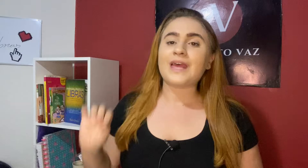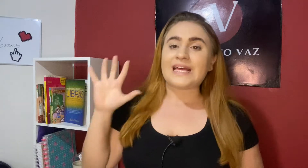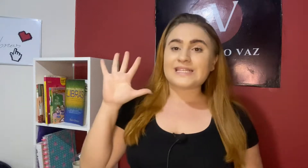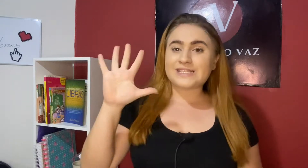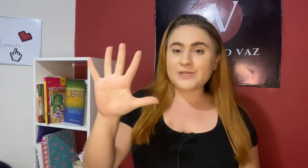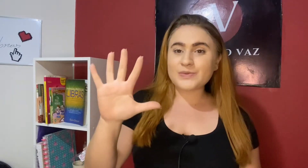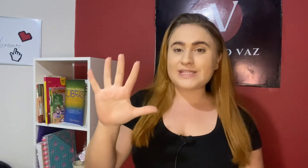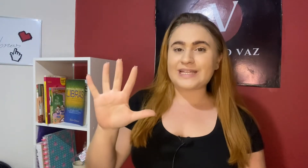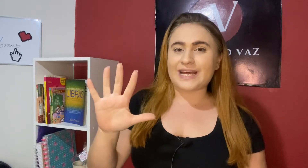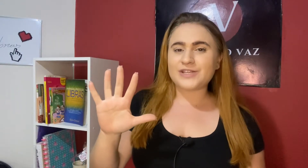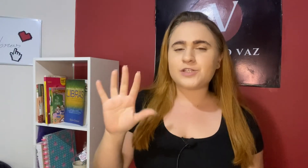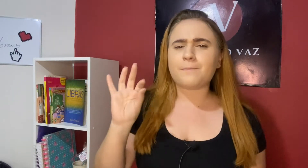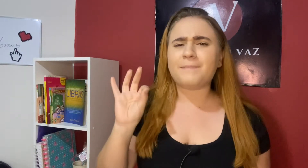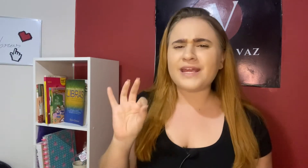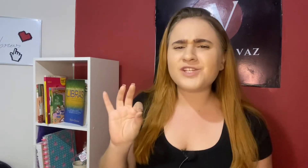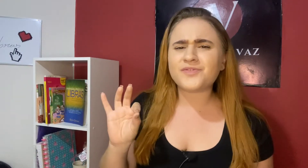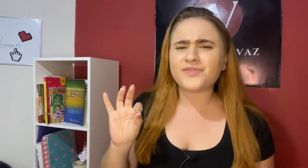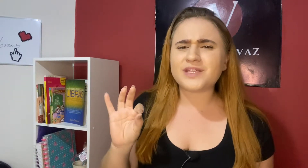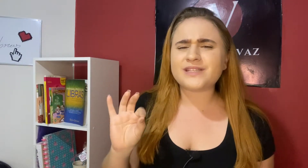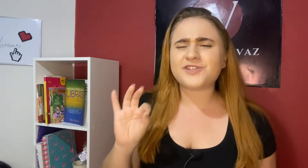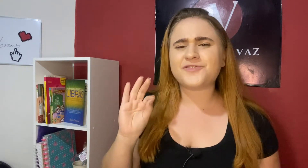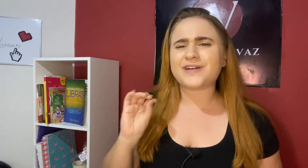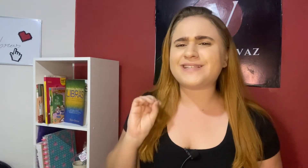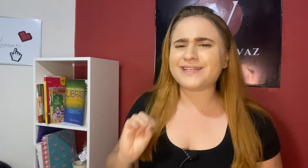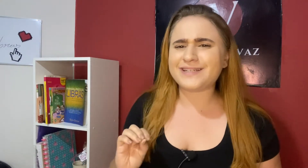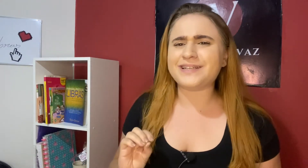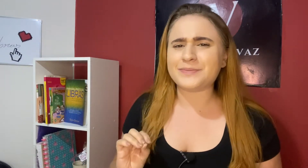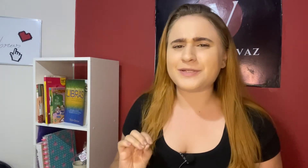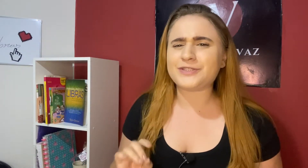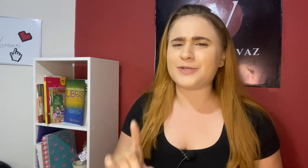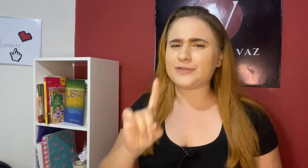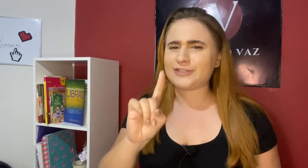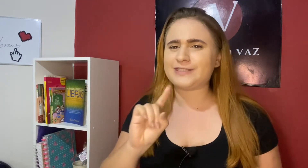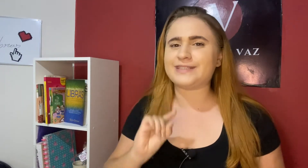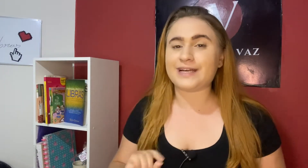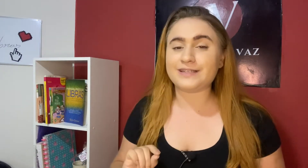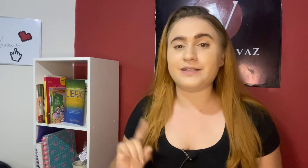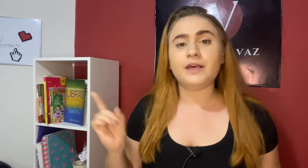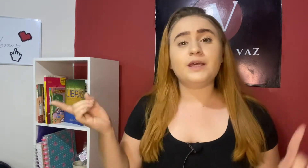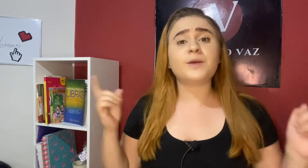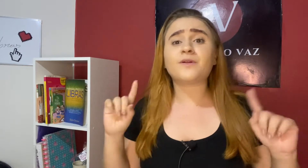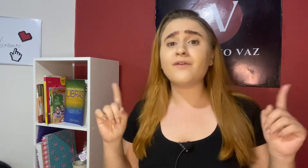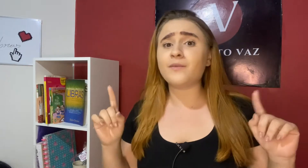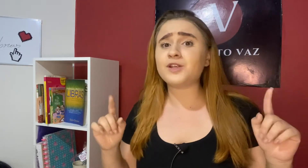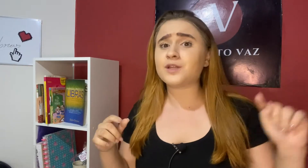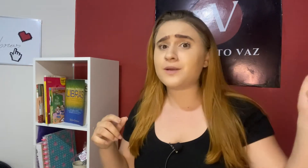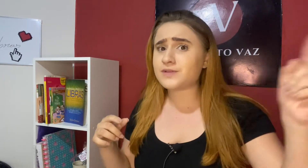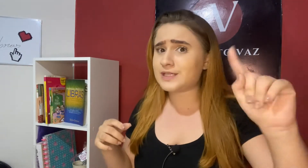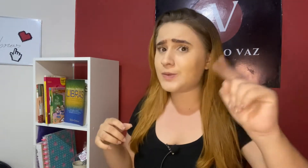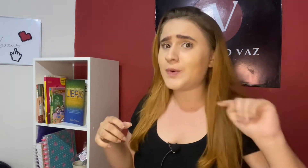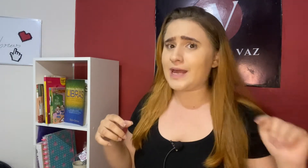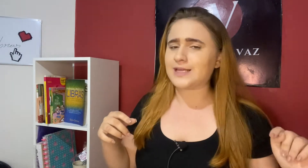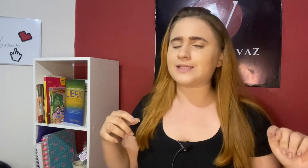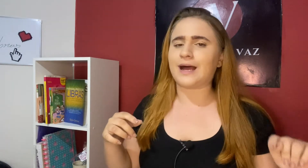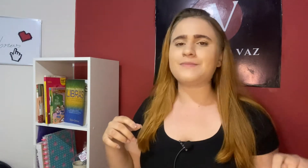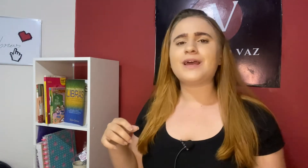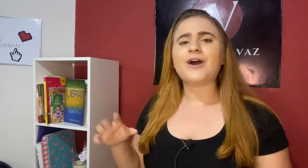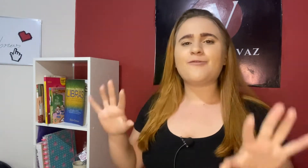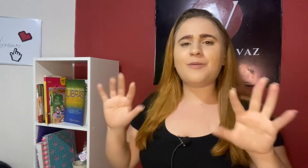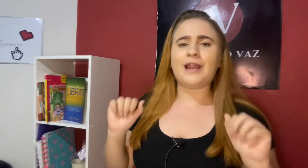Cinco sinais bem difíceis de fazer em Libras que eu vou te ensinar aqui e que provavelmente também você não conhece, tá? Vamos lá.